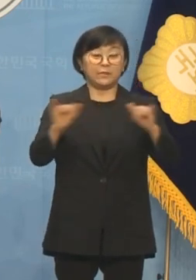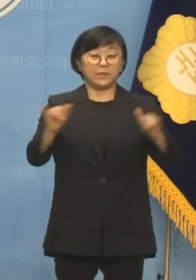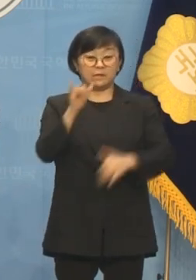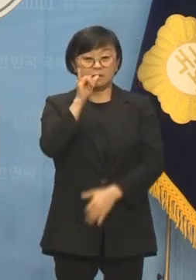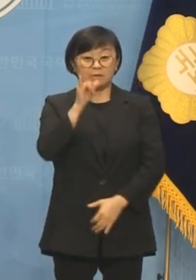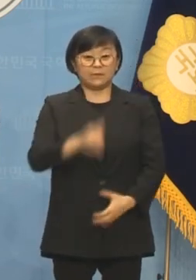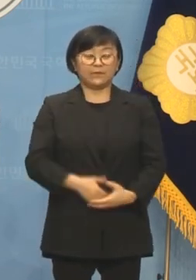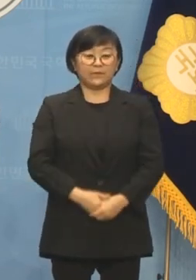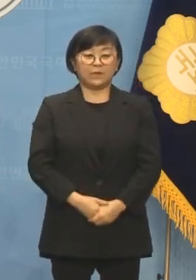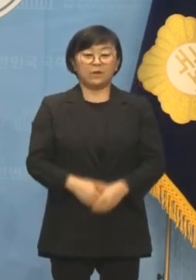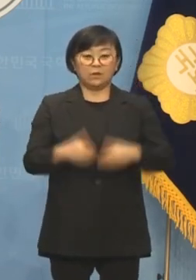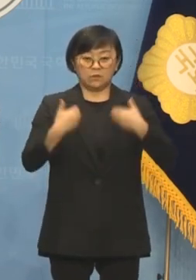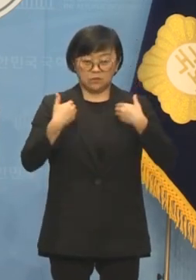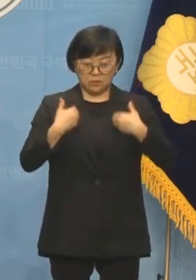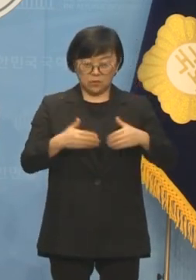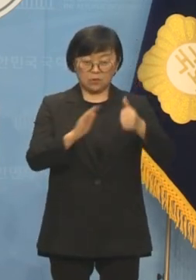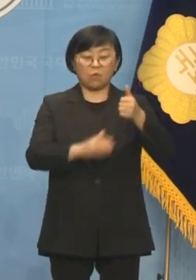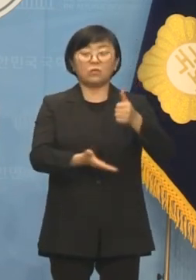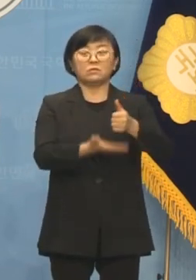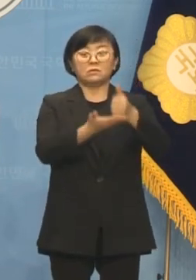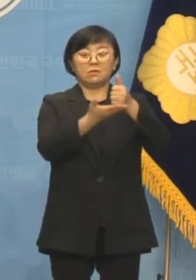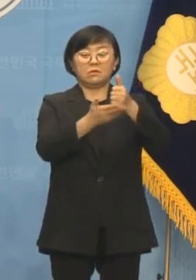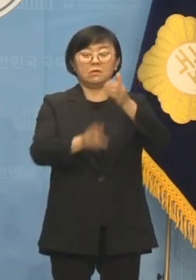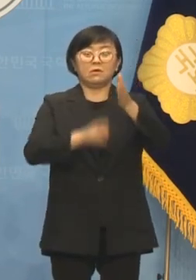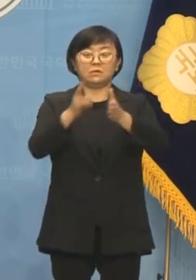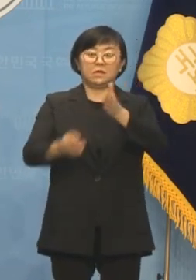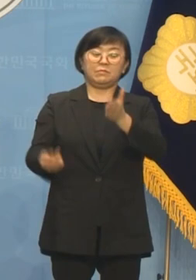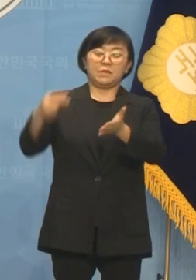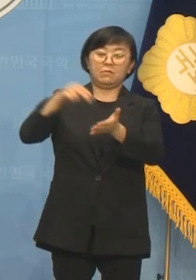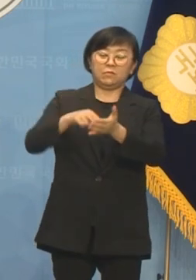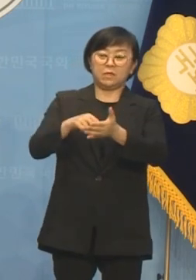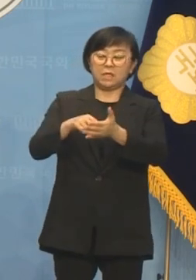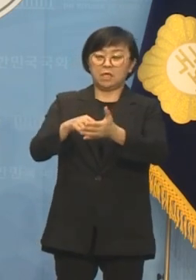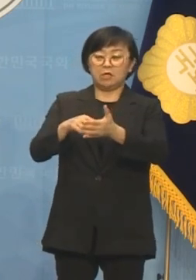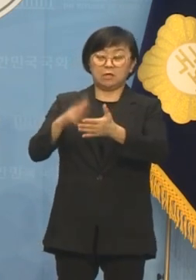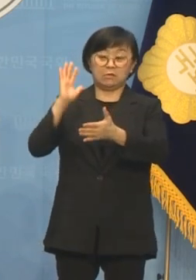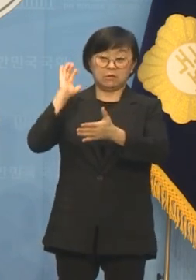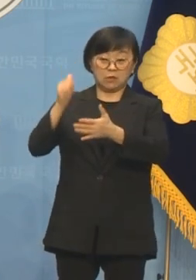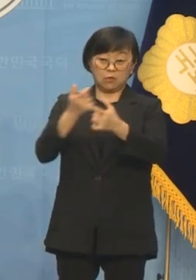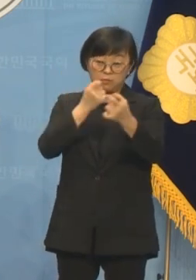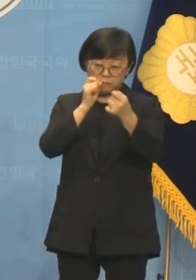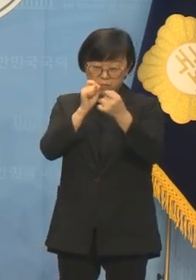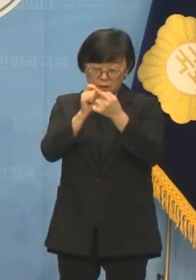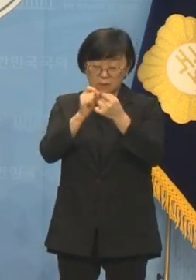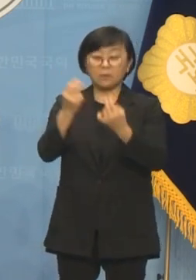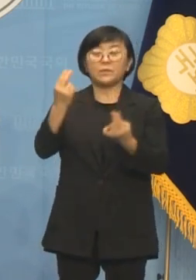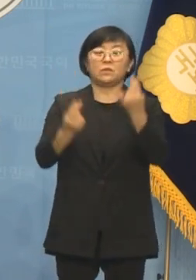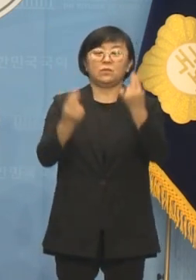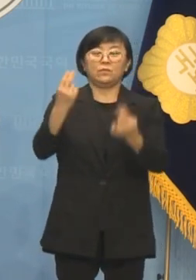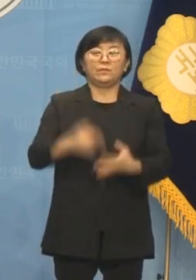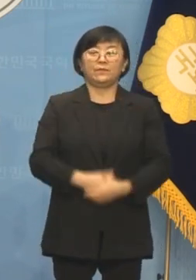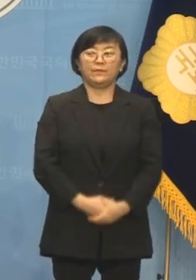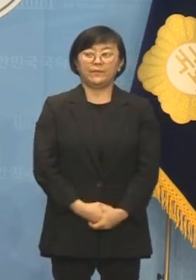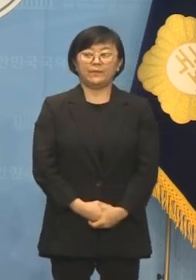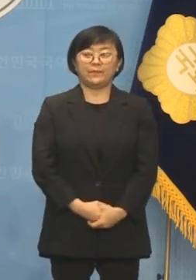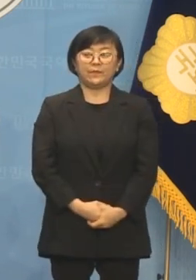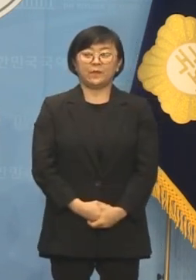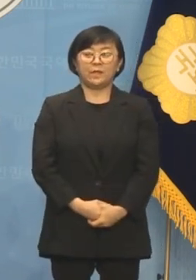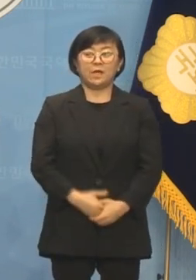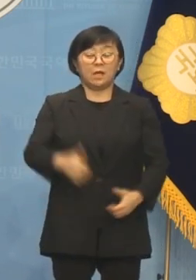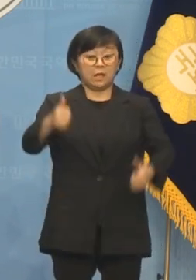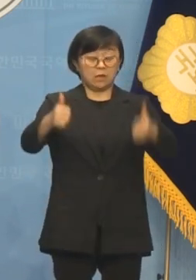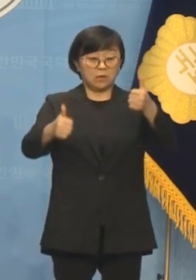조용히 공천열차에 탑승한 친융계 인사들과 무척 대비됩니다. 당내